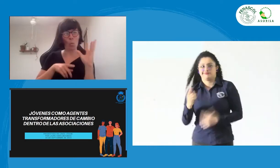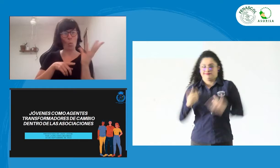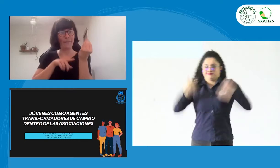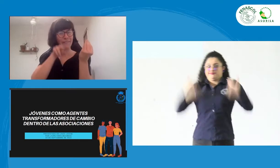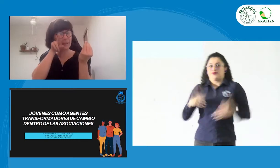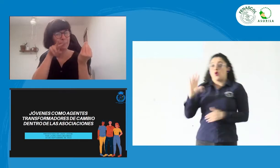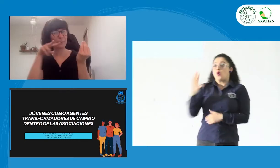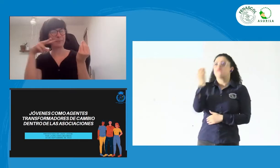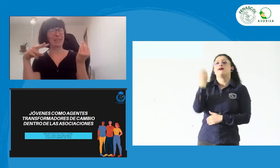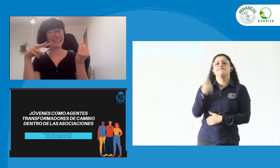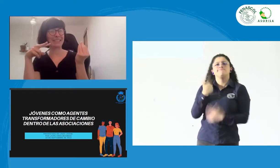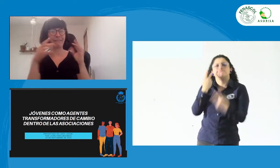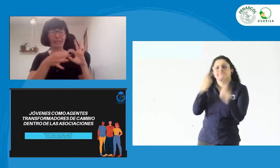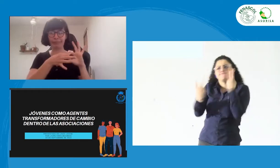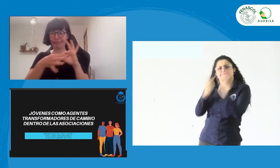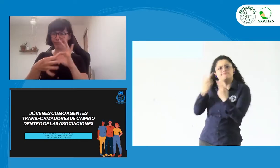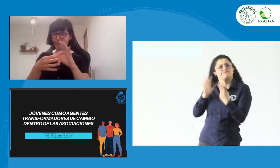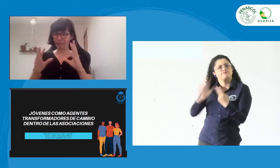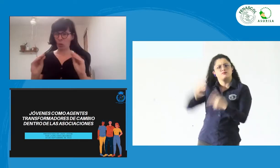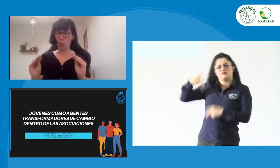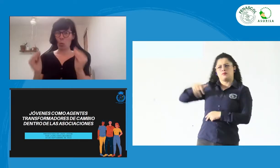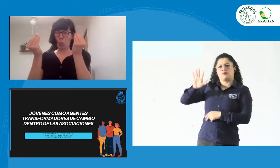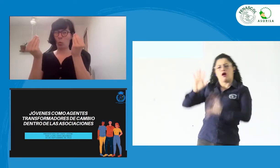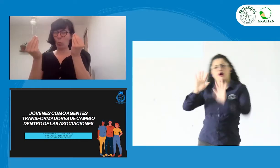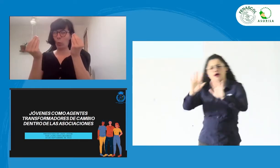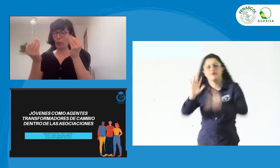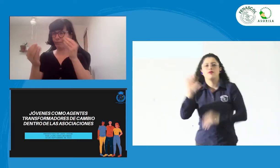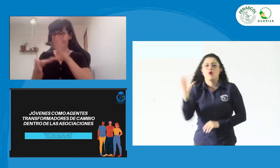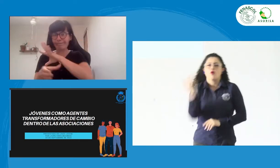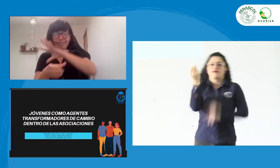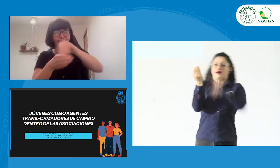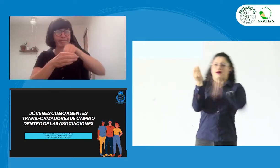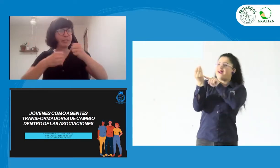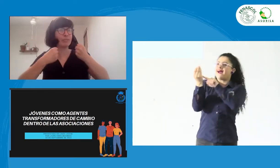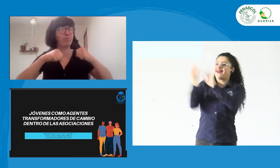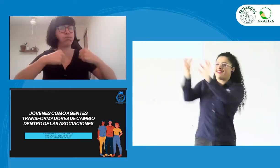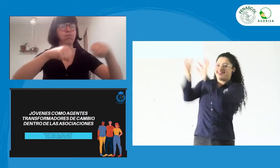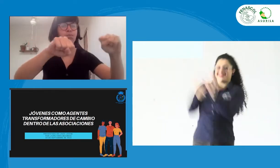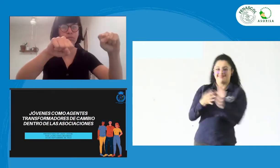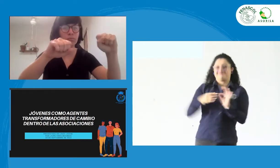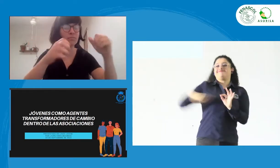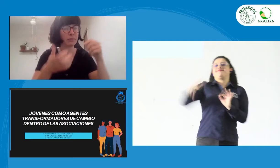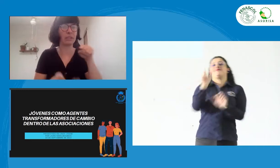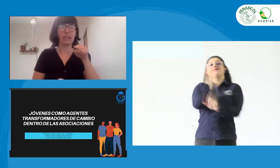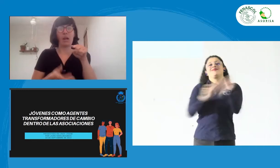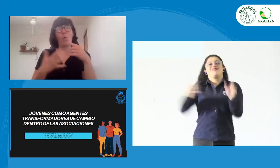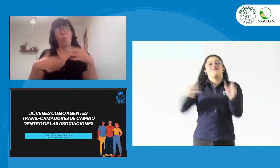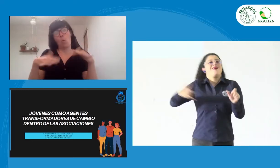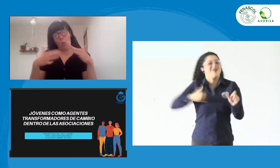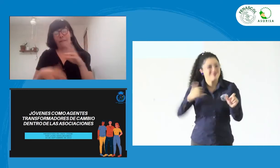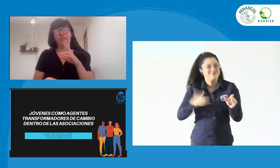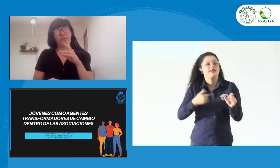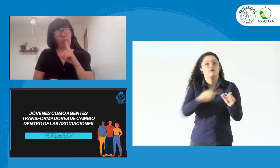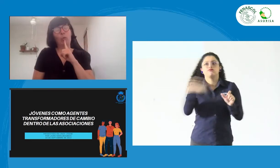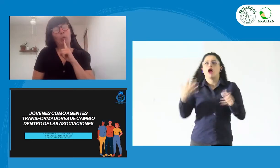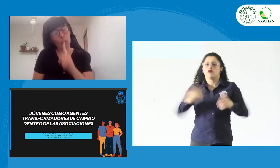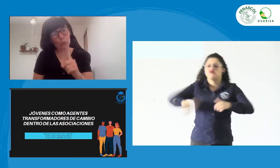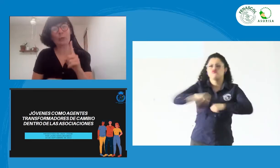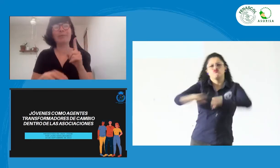invitar a la sección de jóvenes de la WFD y poder contar con nosotros y también a la Comisión de la Juventud